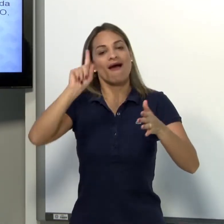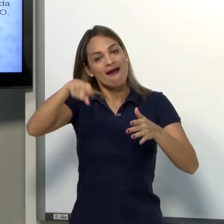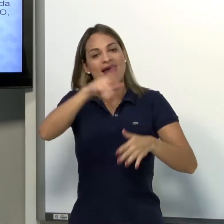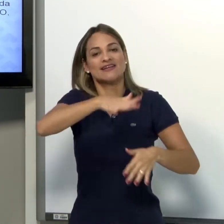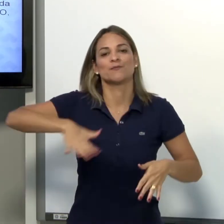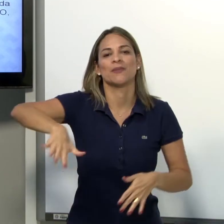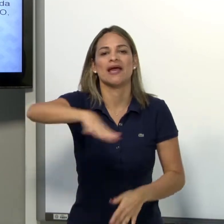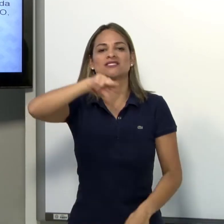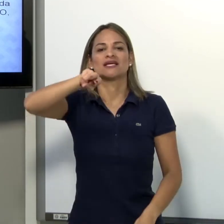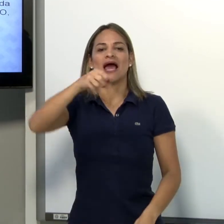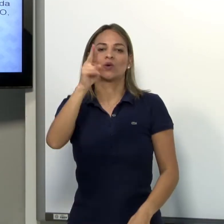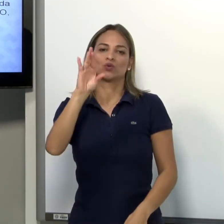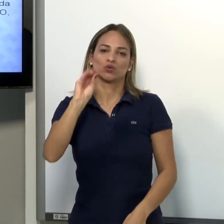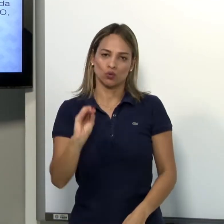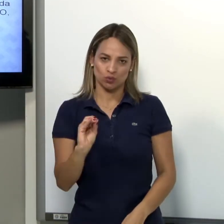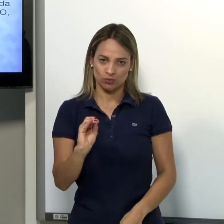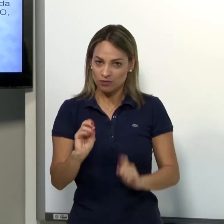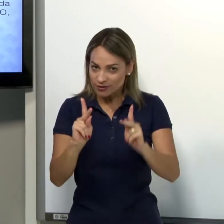não está no espaço neutro, ok?